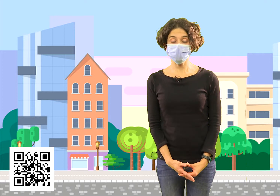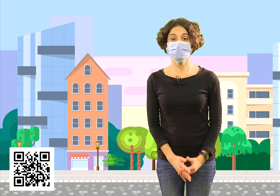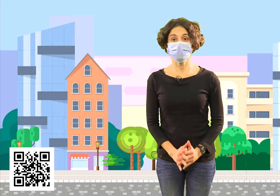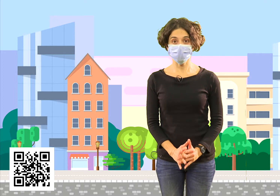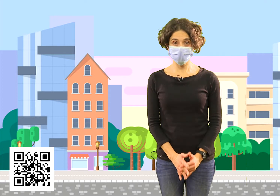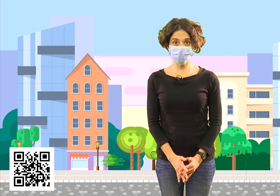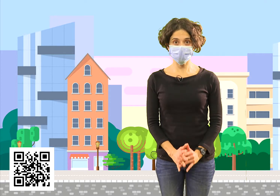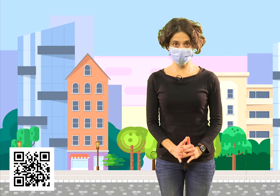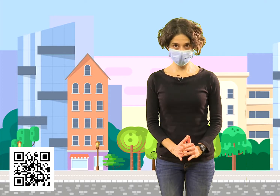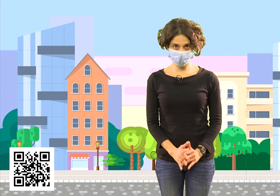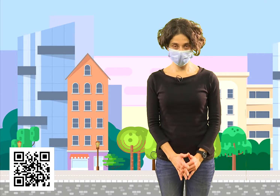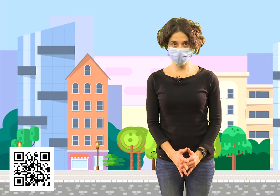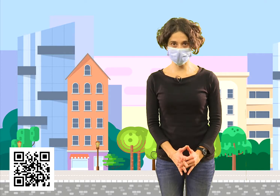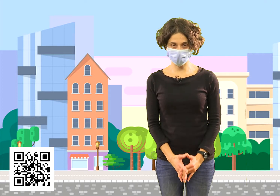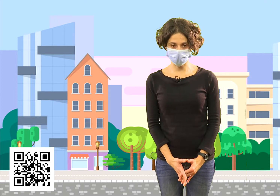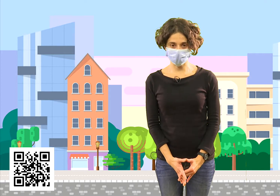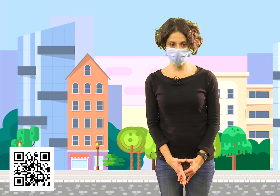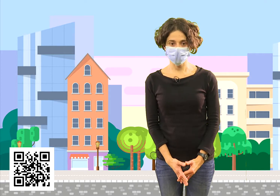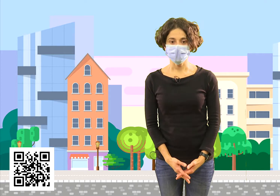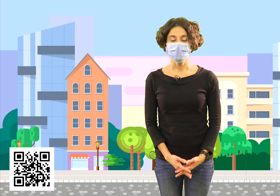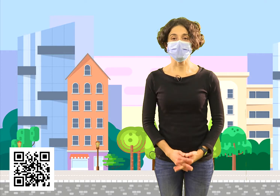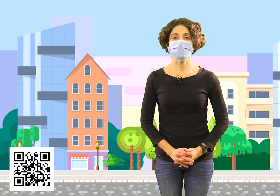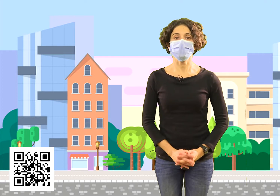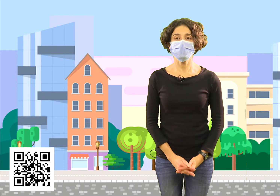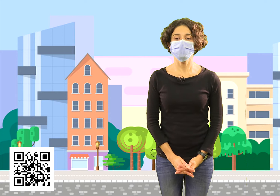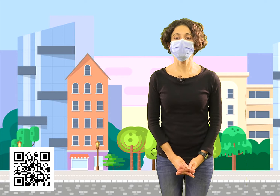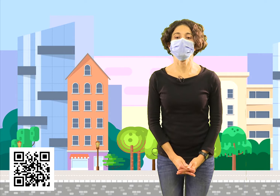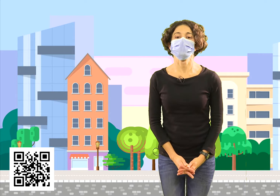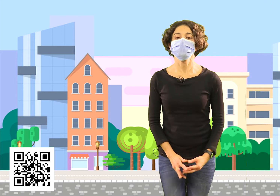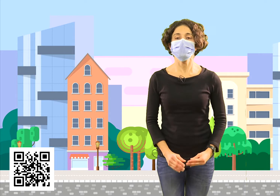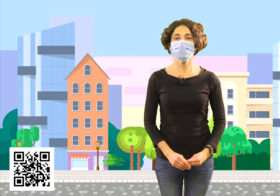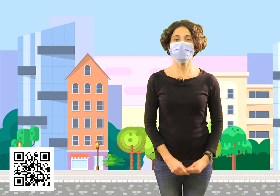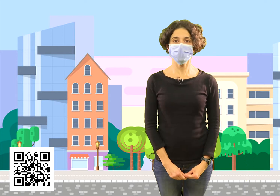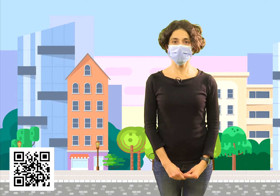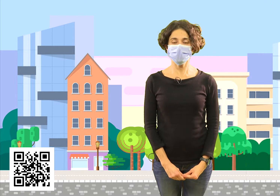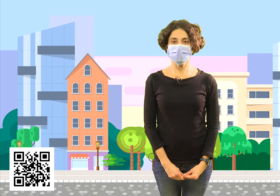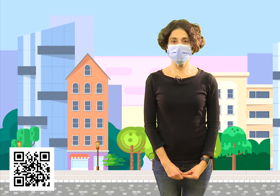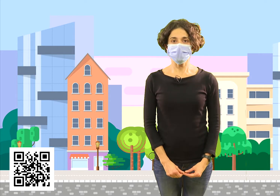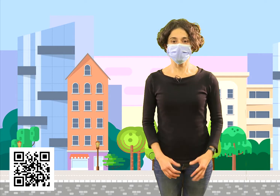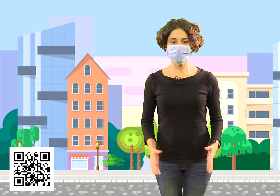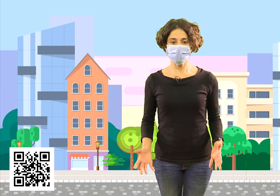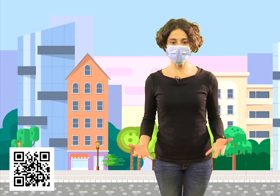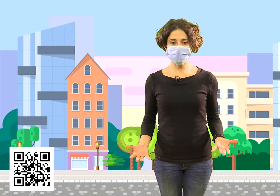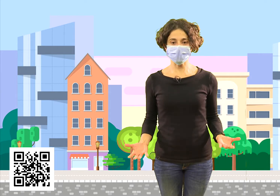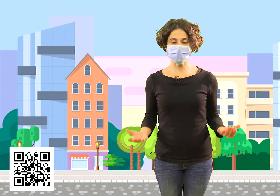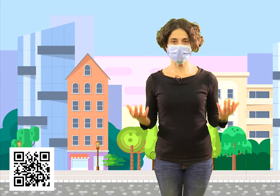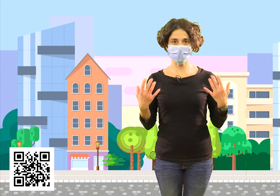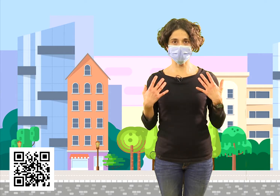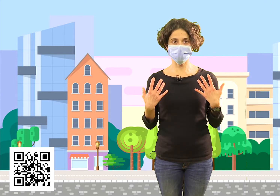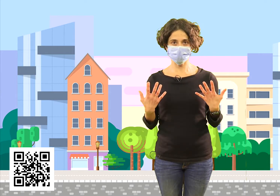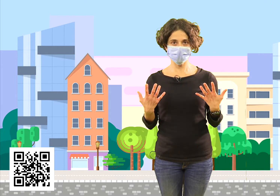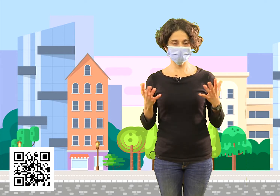veremos los números del 6 al 9. Recordemos que con este nuevo código vamos a